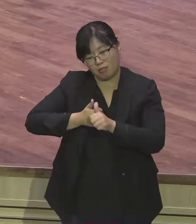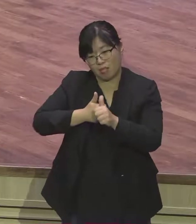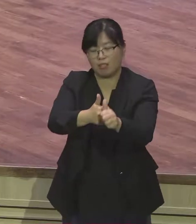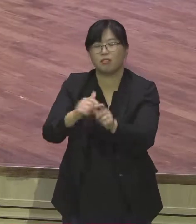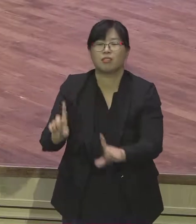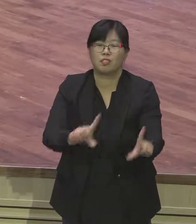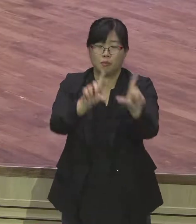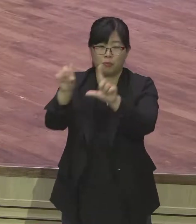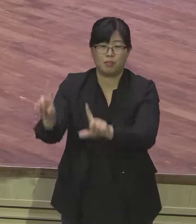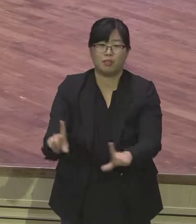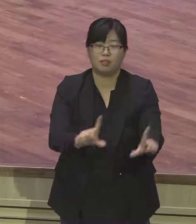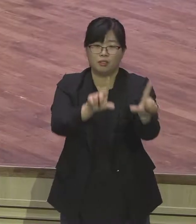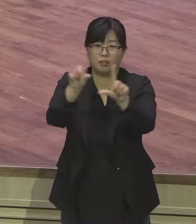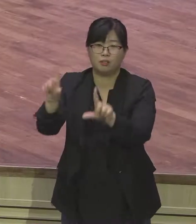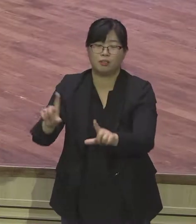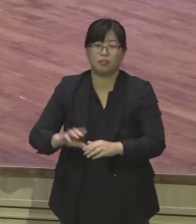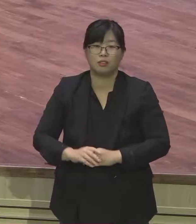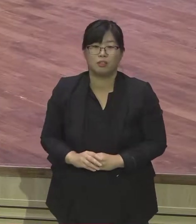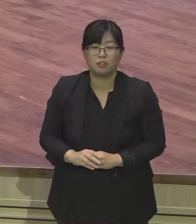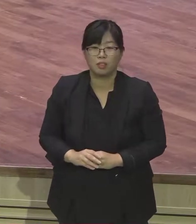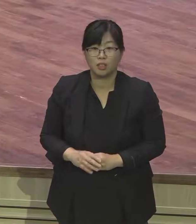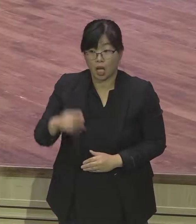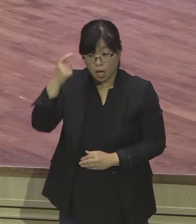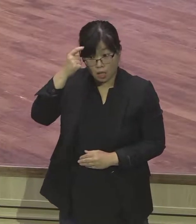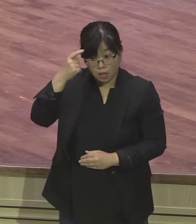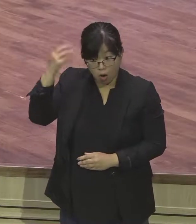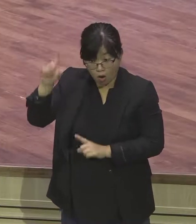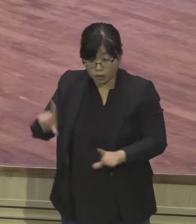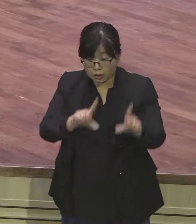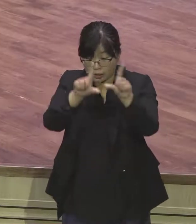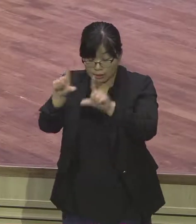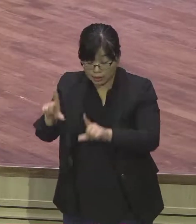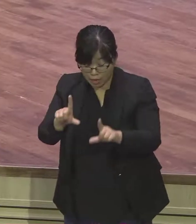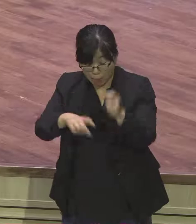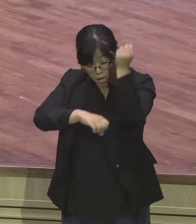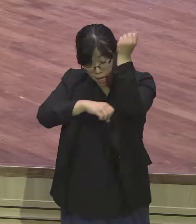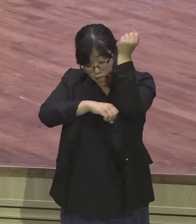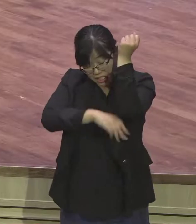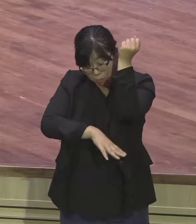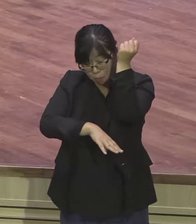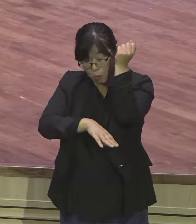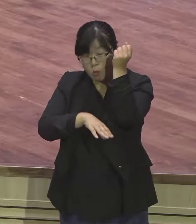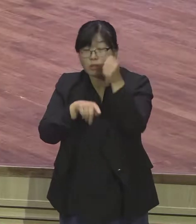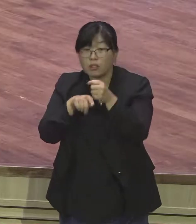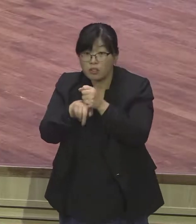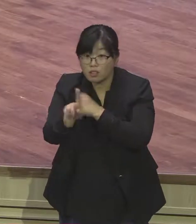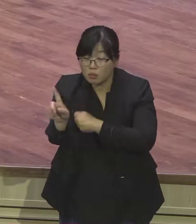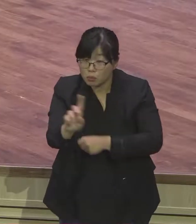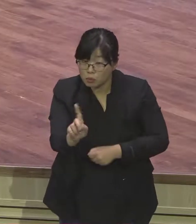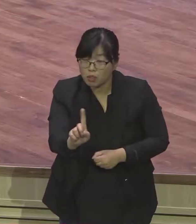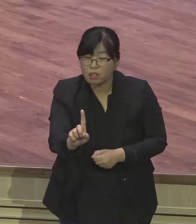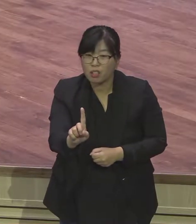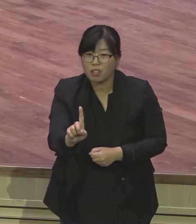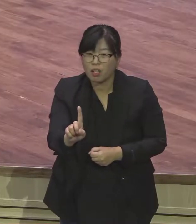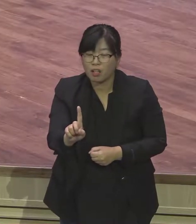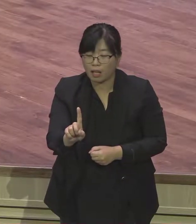영혼살리는 영혼살림의 본질이 이것이 하나님이 행하시는 선한 일의 핵심입니다.